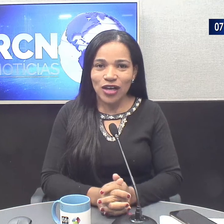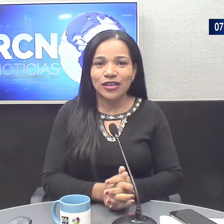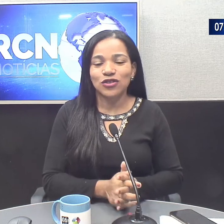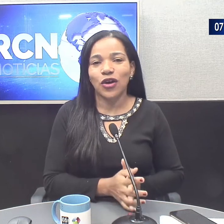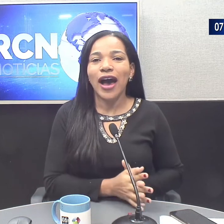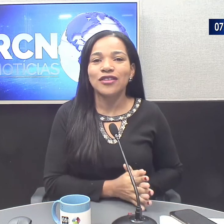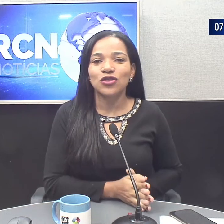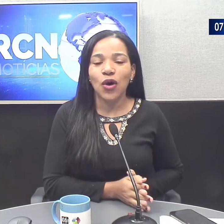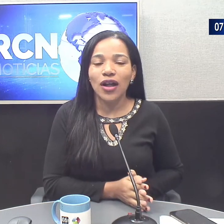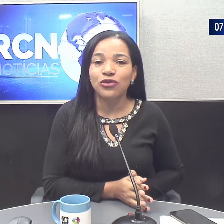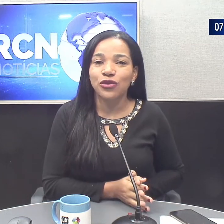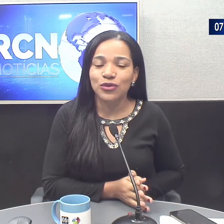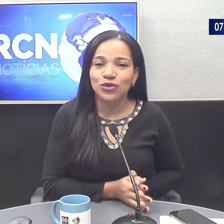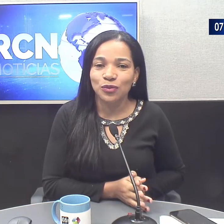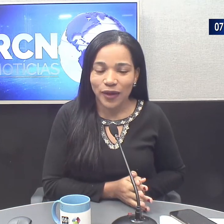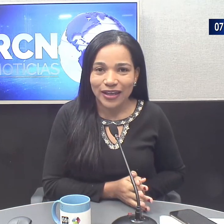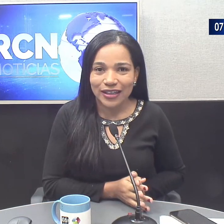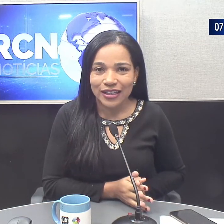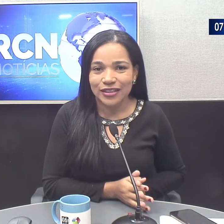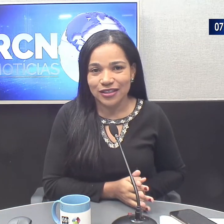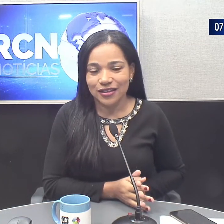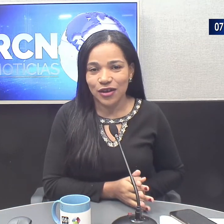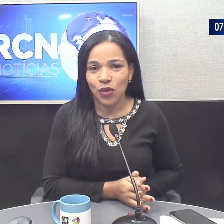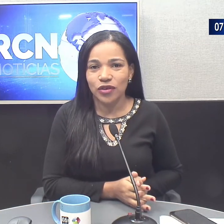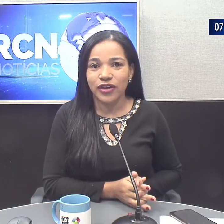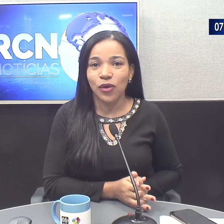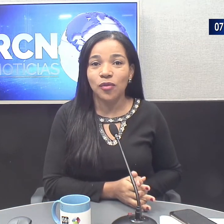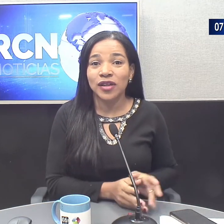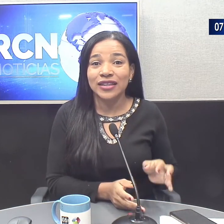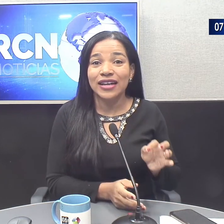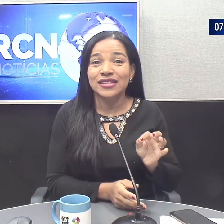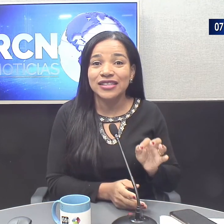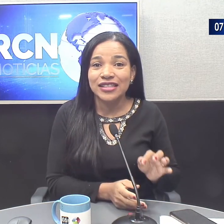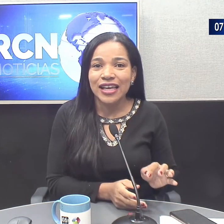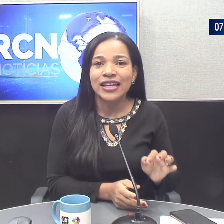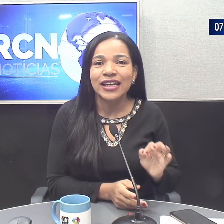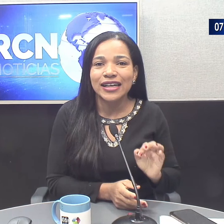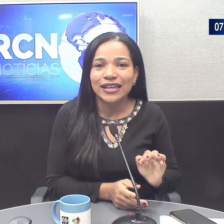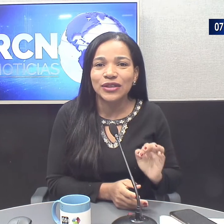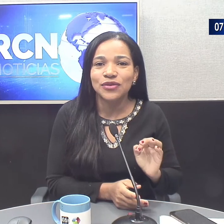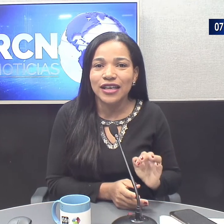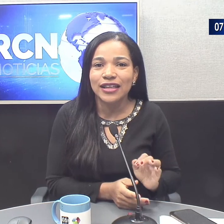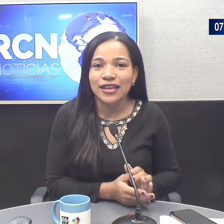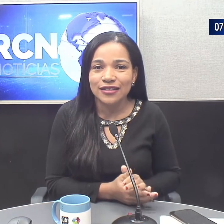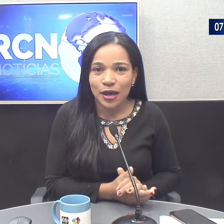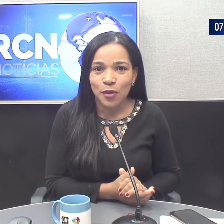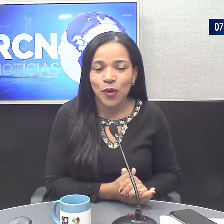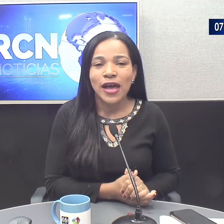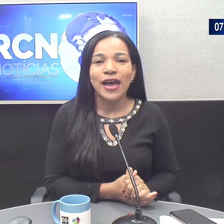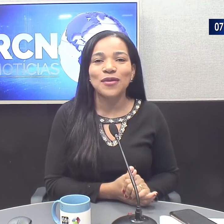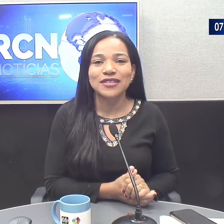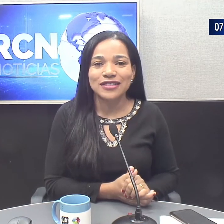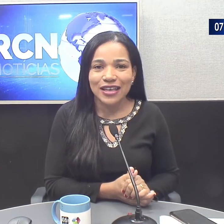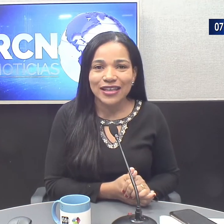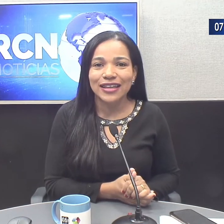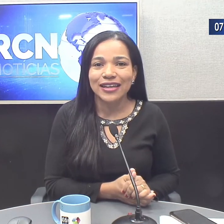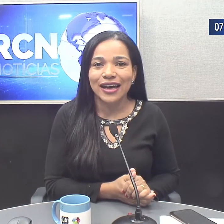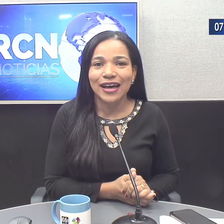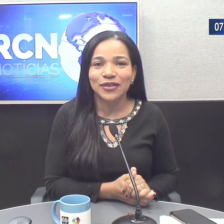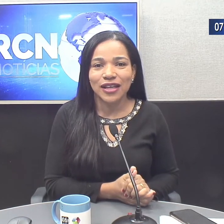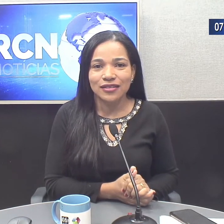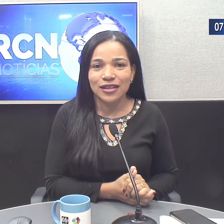Gente, olha só, a escola Afonso Pena aqui em Três Lagoas vai completar 100 anos em dezembro. É o